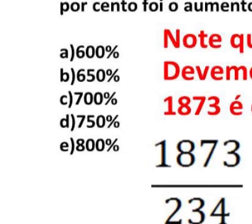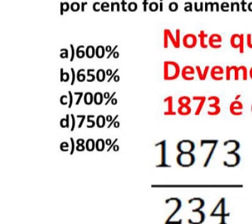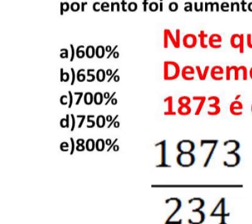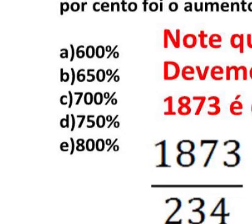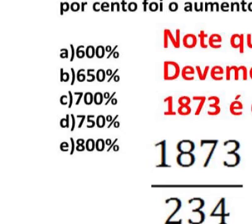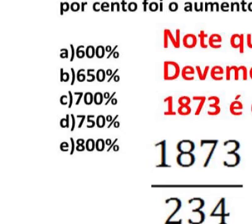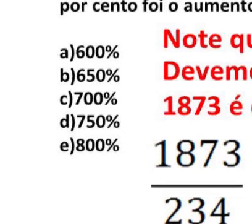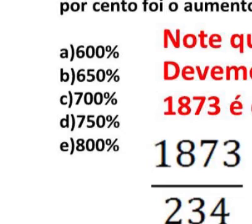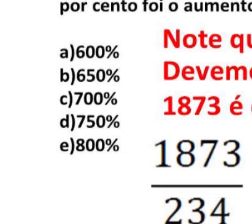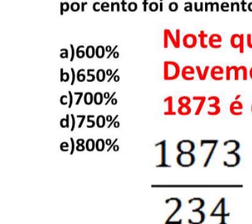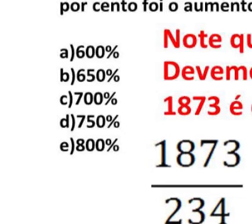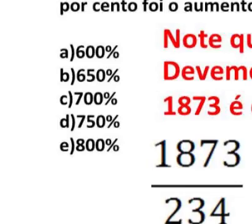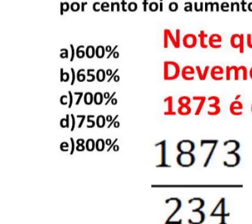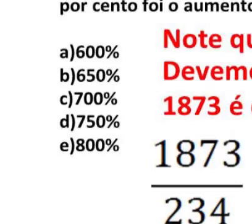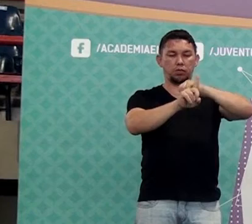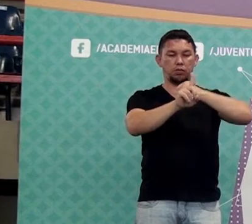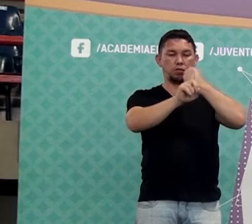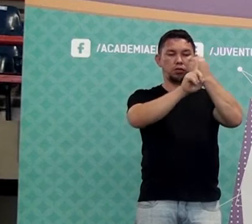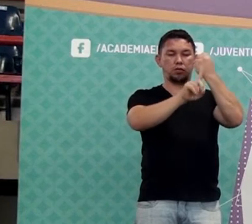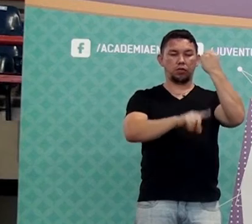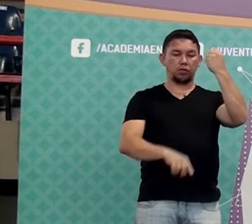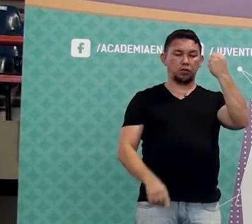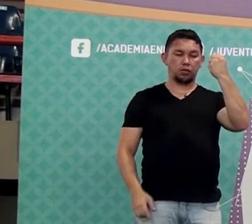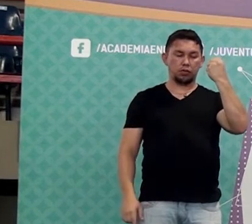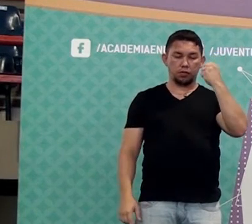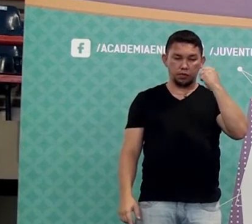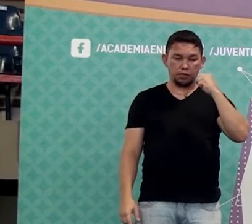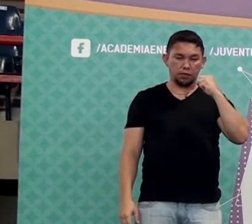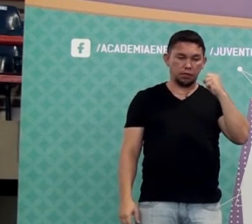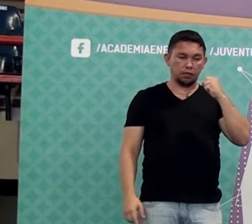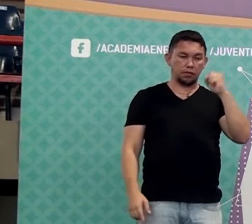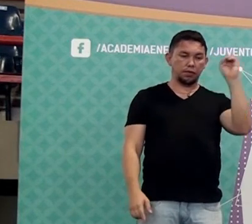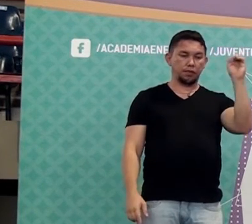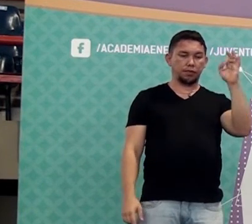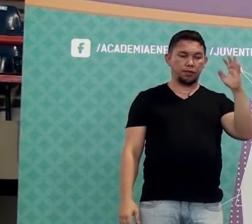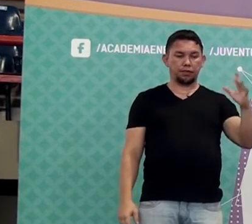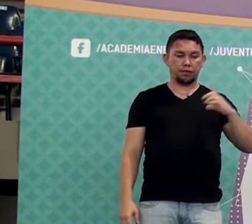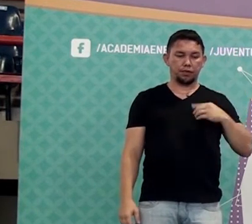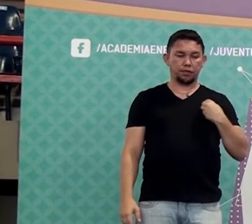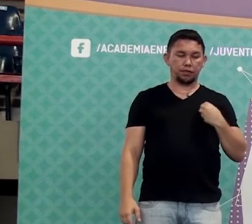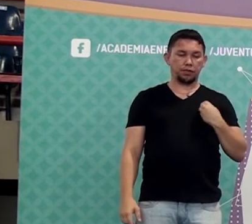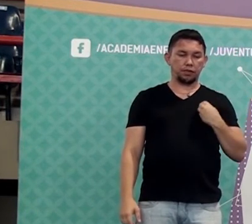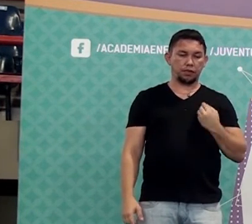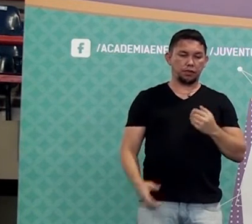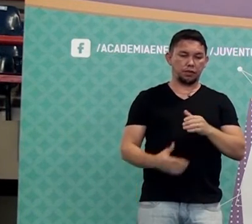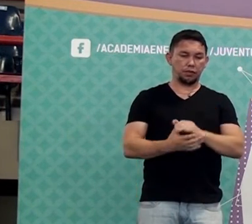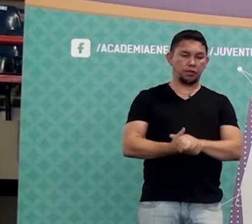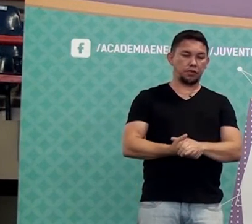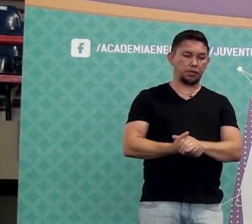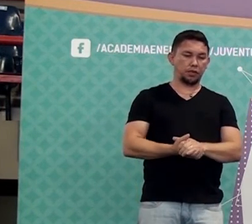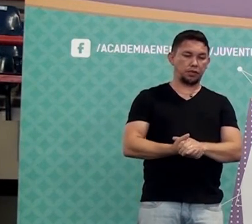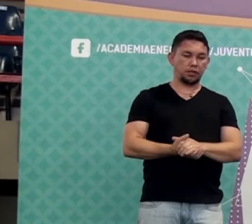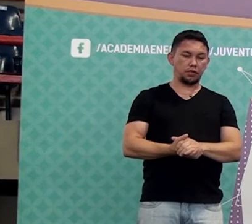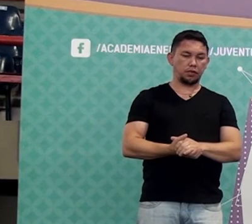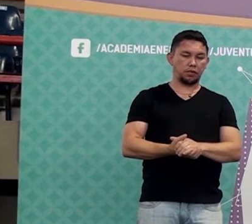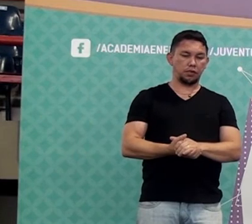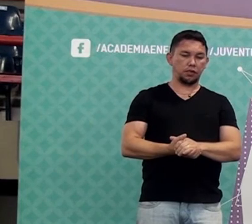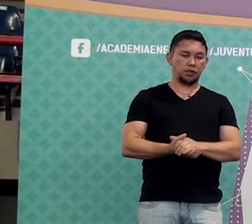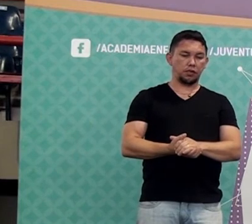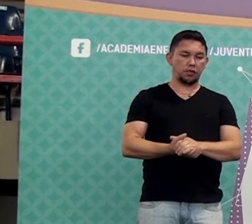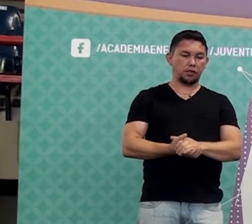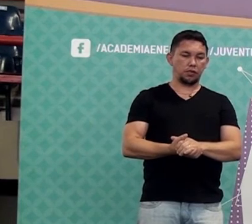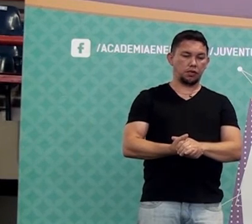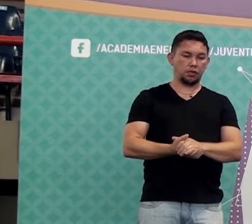234. Tá legal? Só que esse número aí, se eu quiser botar em porcentagem, como é que fica, hein? Como é que fica em porcentagem isso aí?